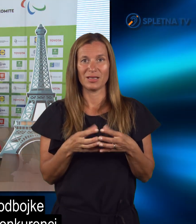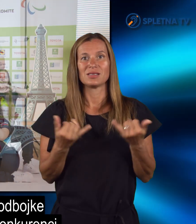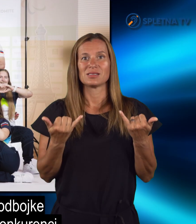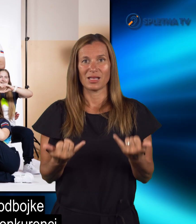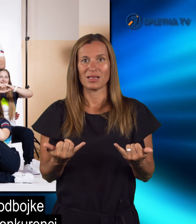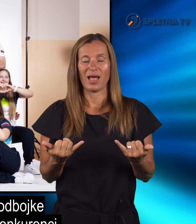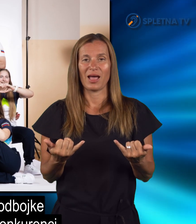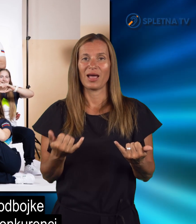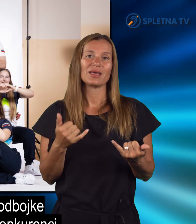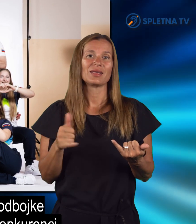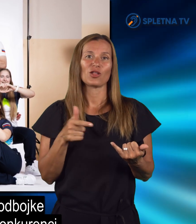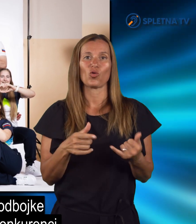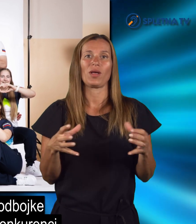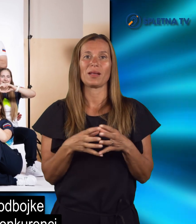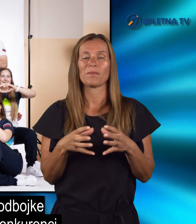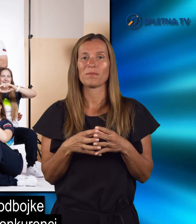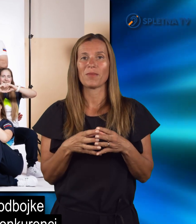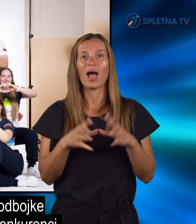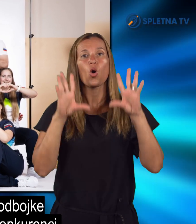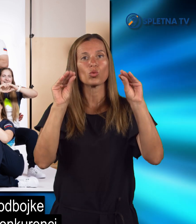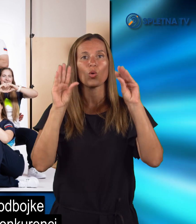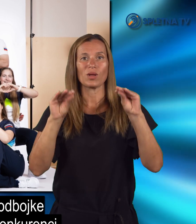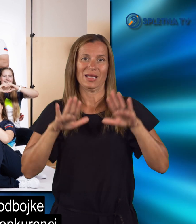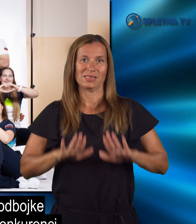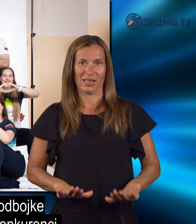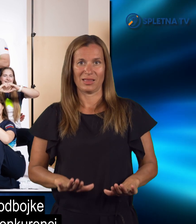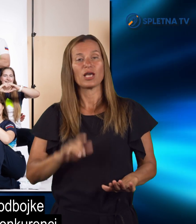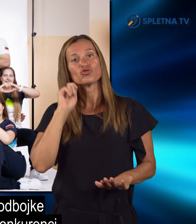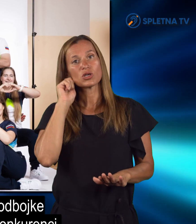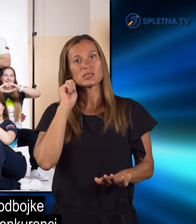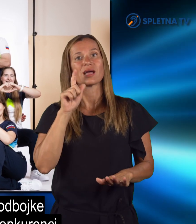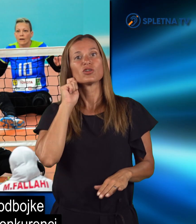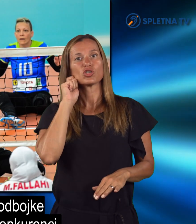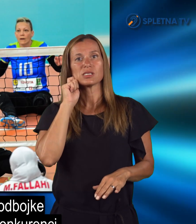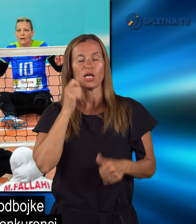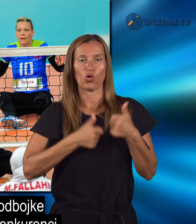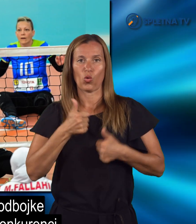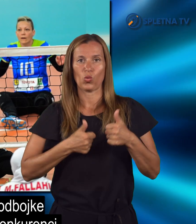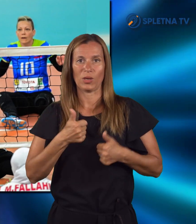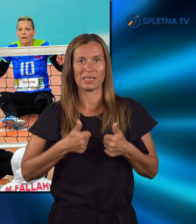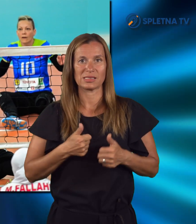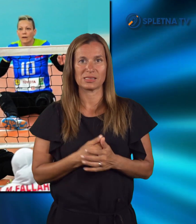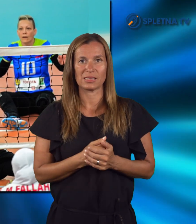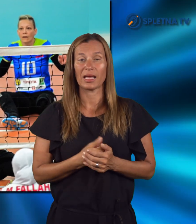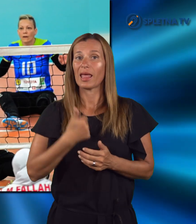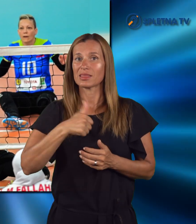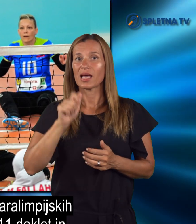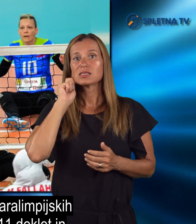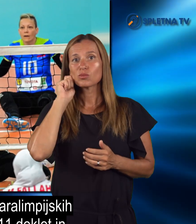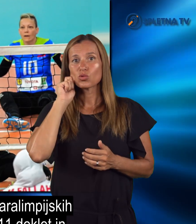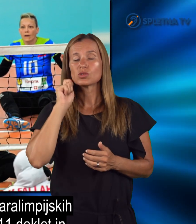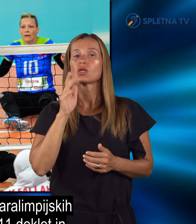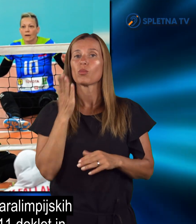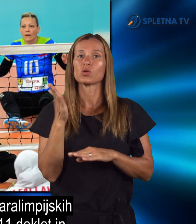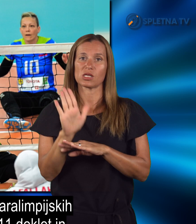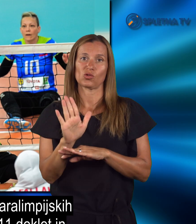tokrat ekipa od Bojka Sede, ženska, v ženski konkurenci. Ena